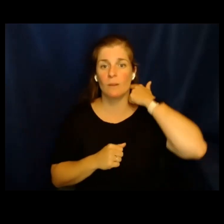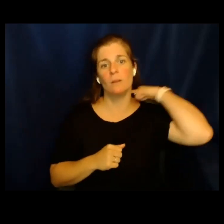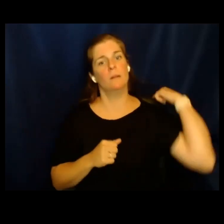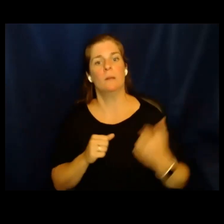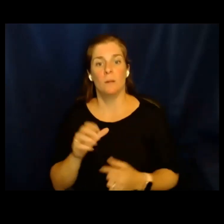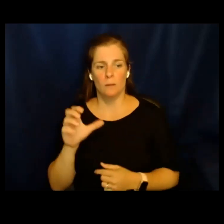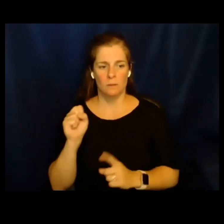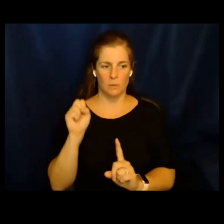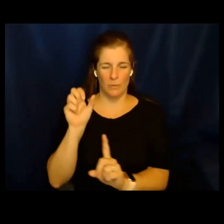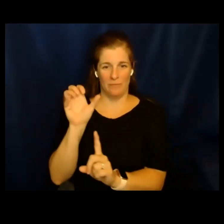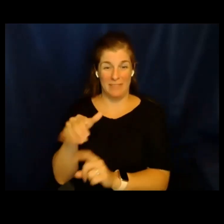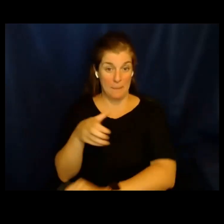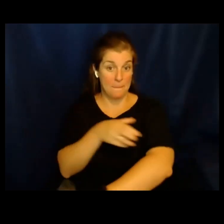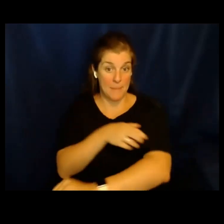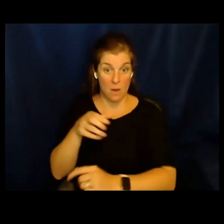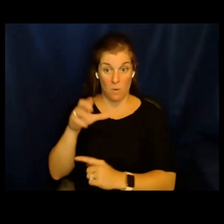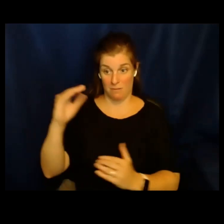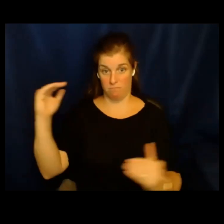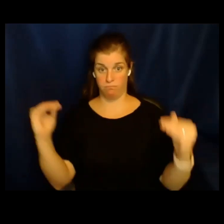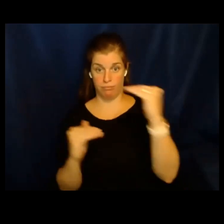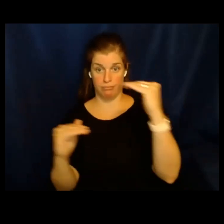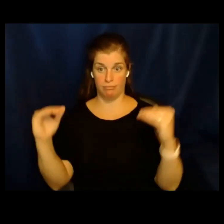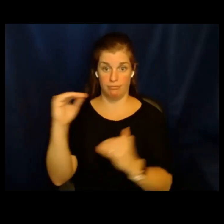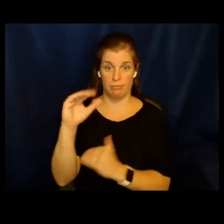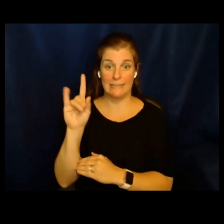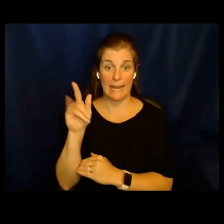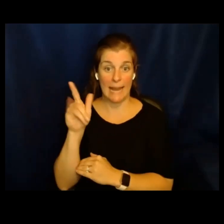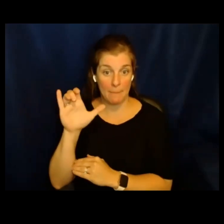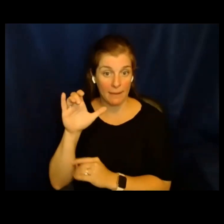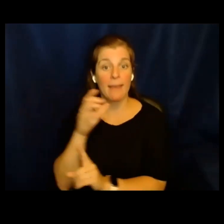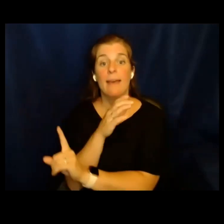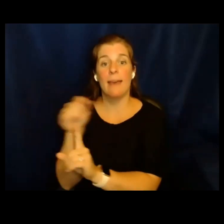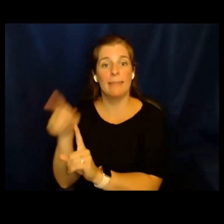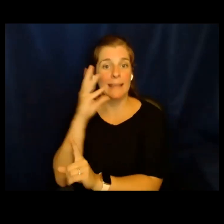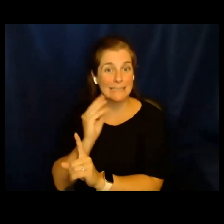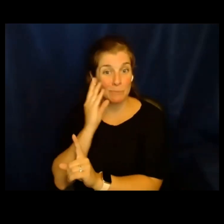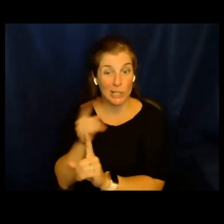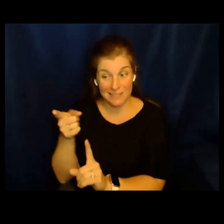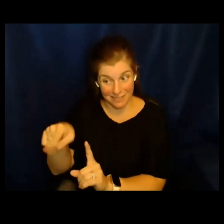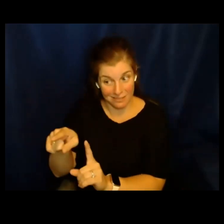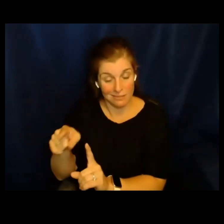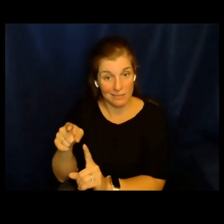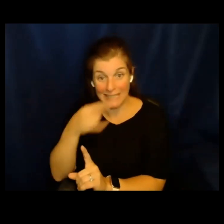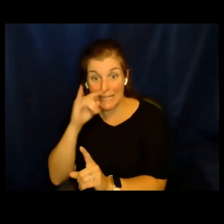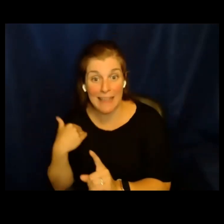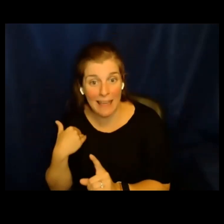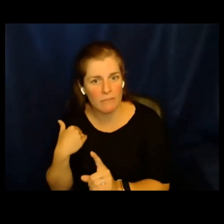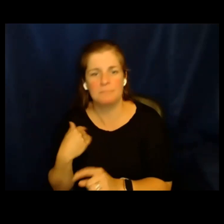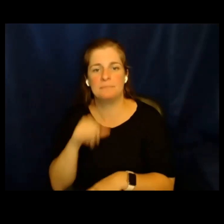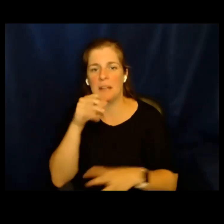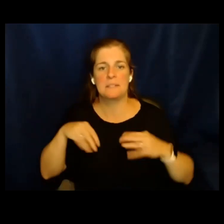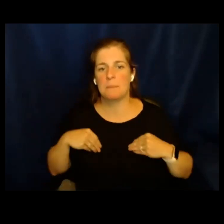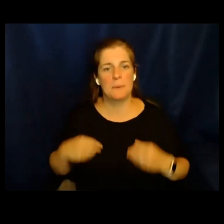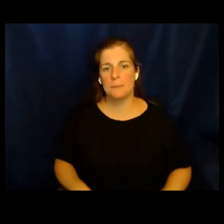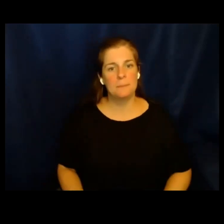de tal contexto de detención, lo cual hace que la dinámica de poder y la experiencia que tienen estos chicos sea completamente